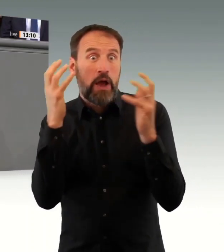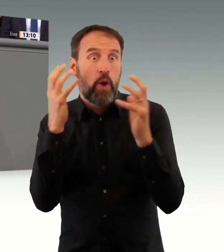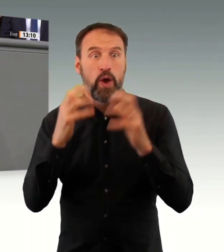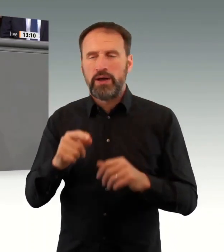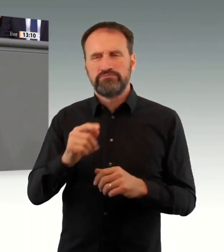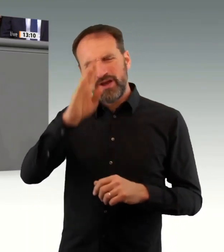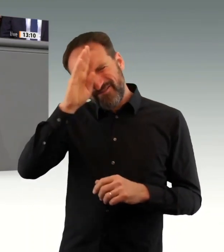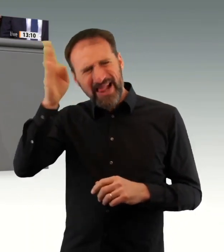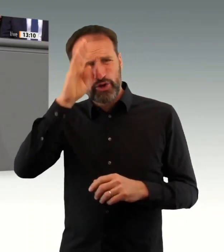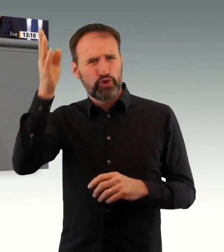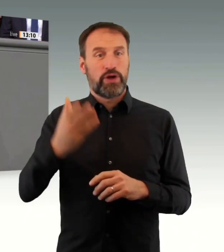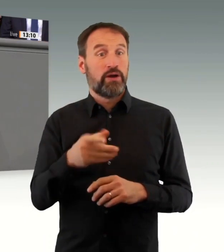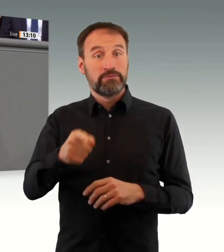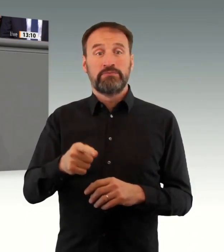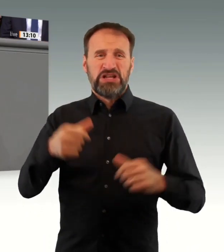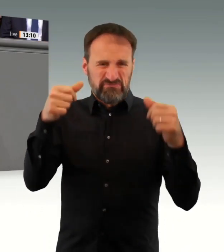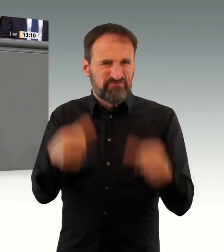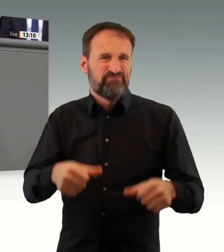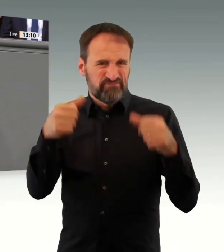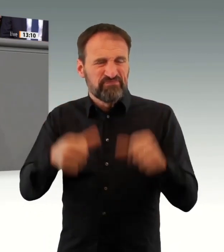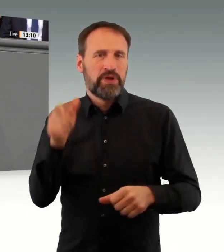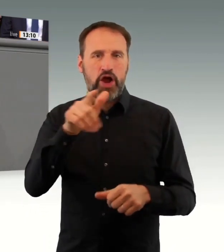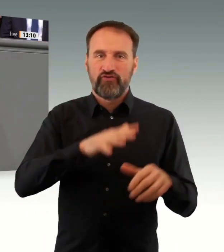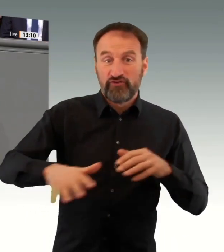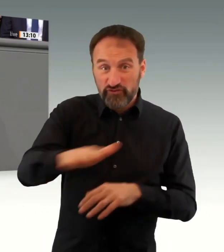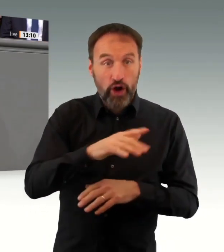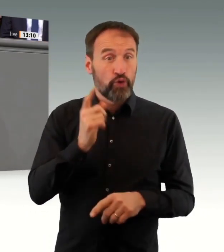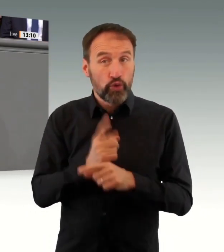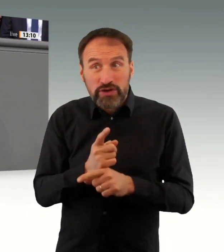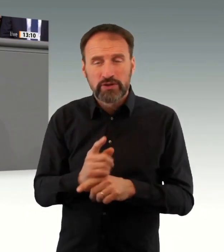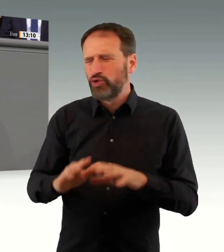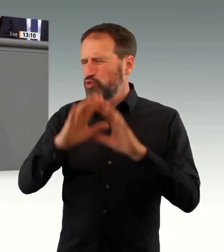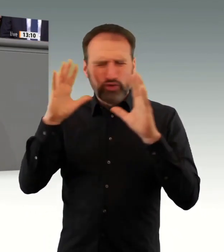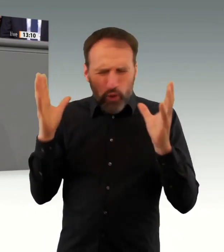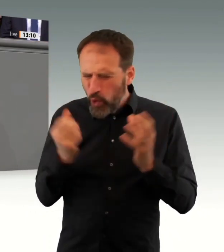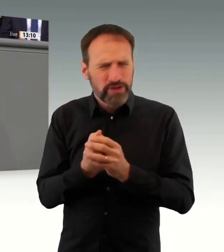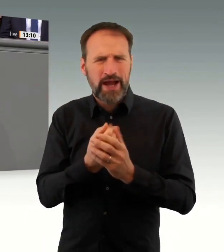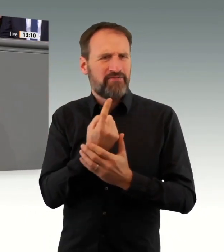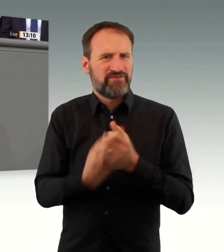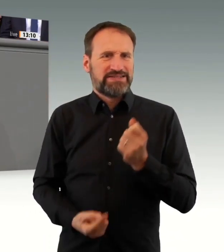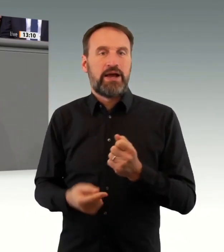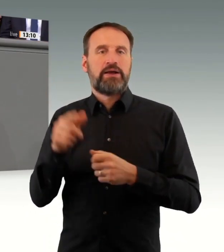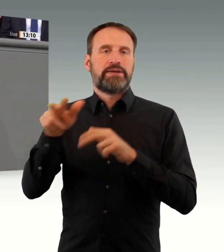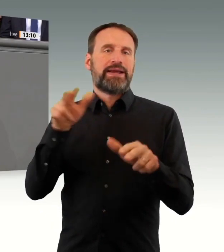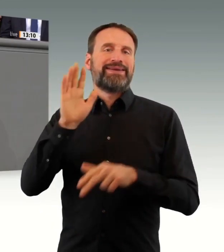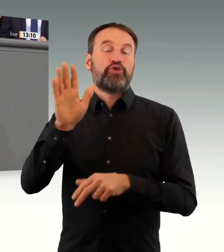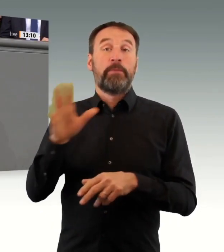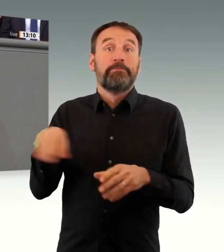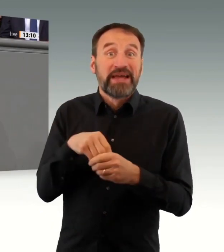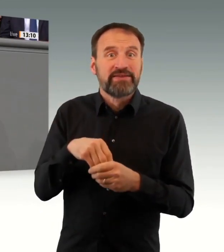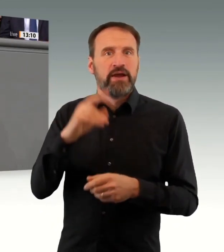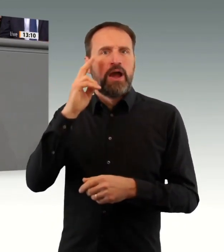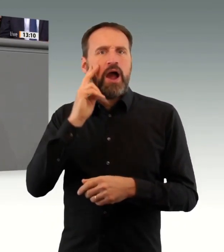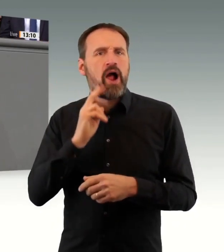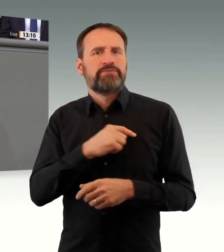dementsprechend politisch falsch agiert. In der Medizin gilt der unumstößliche Grundsatz, dass die Therapie nicht